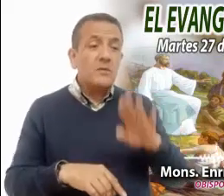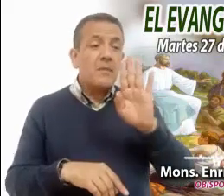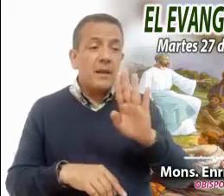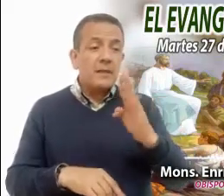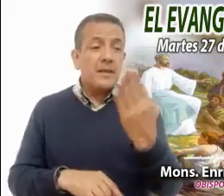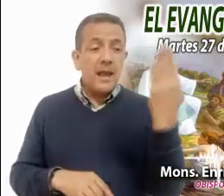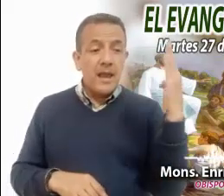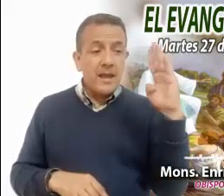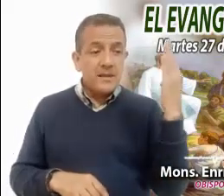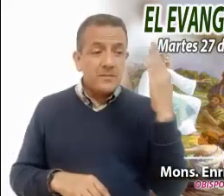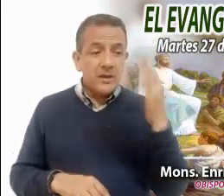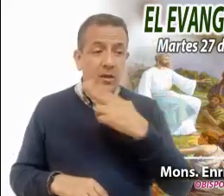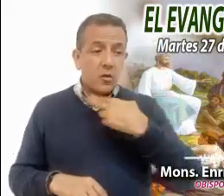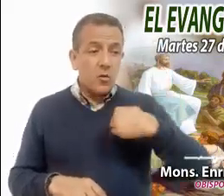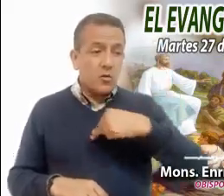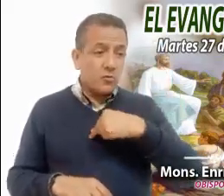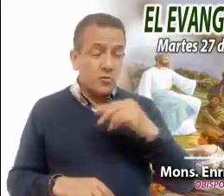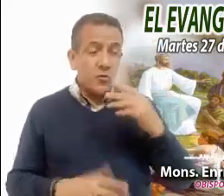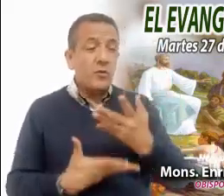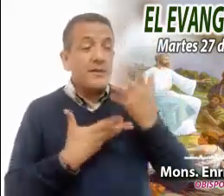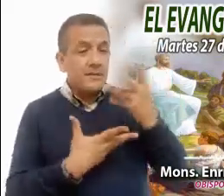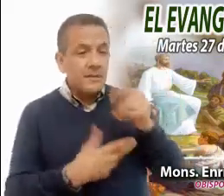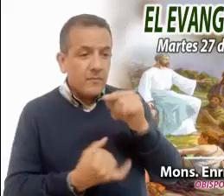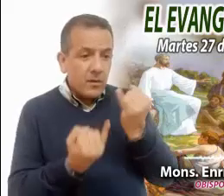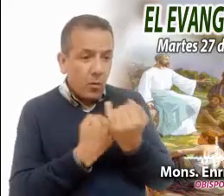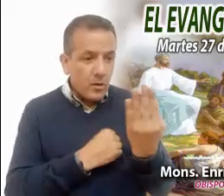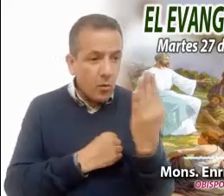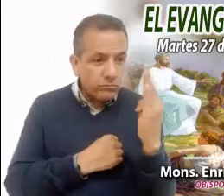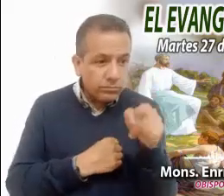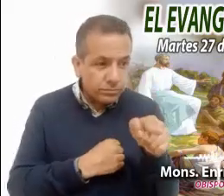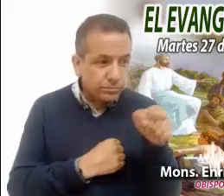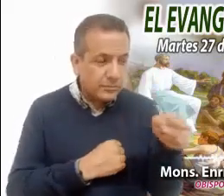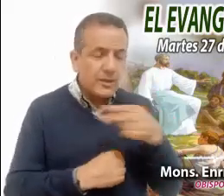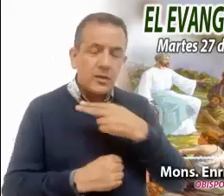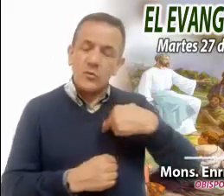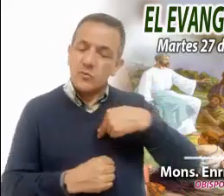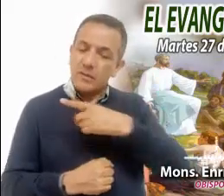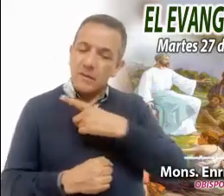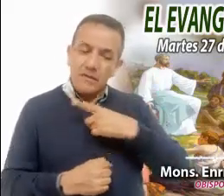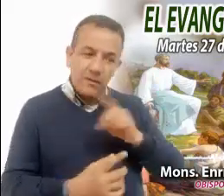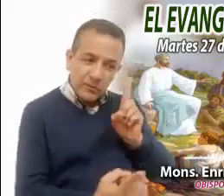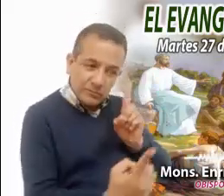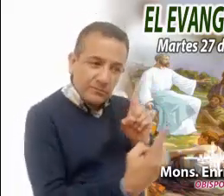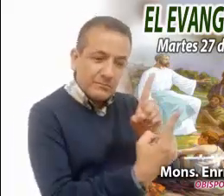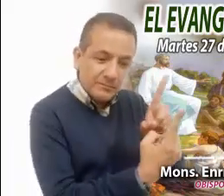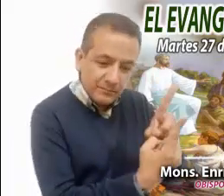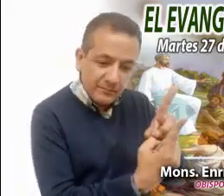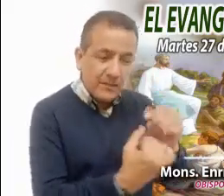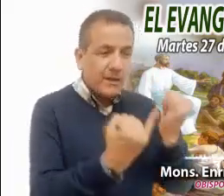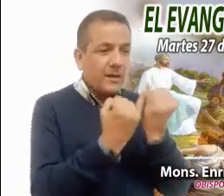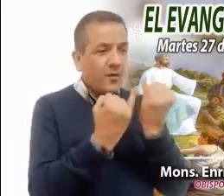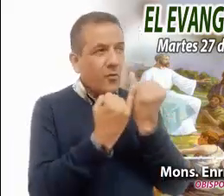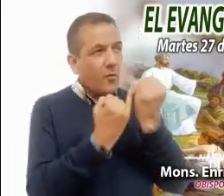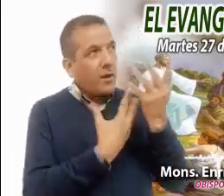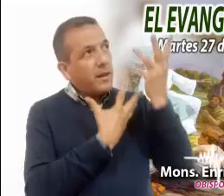donde se reflejen nuestros deseos y que actuemos hacia ellos de acuerdo a los deseos